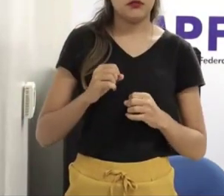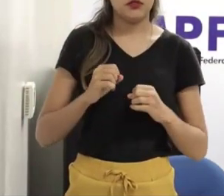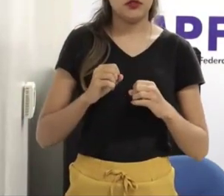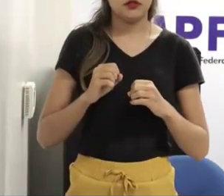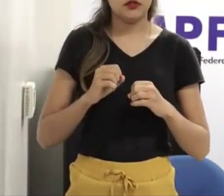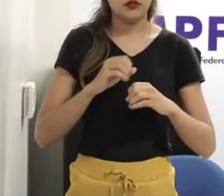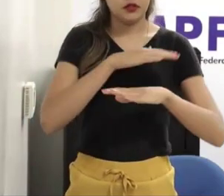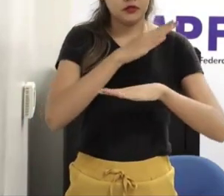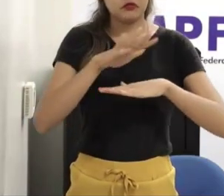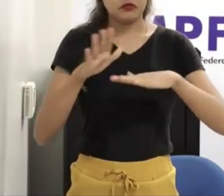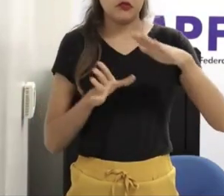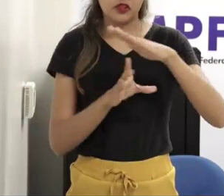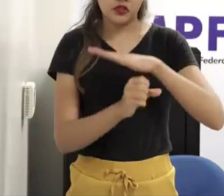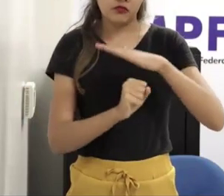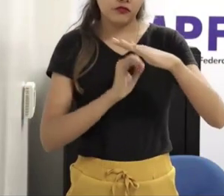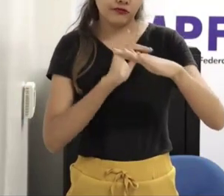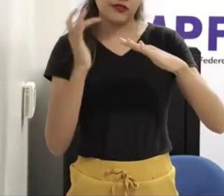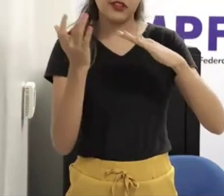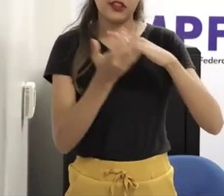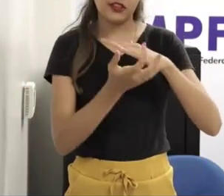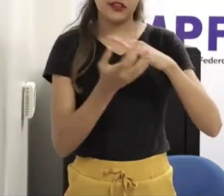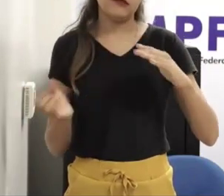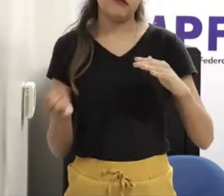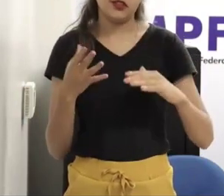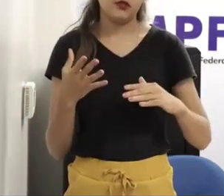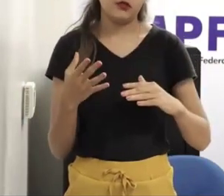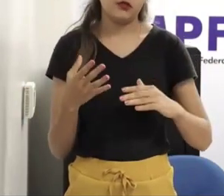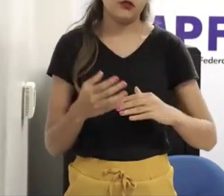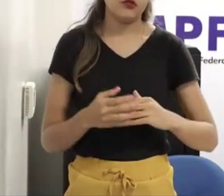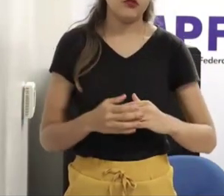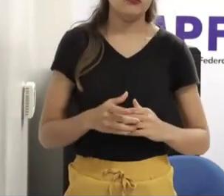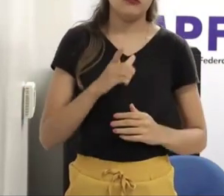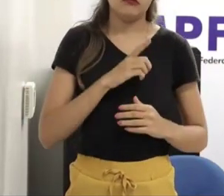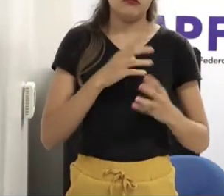inibidas a denunciar, ainda não tem aparecido com muita frequência.